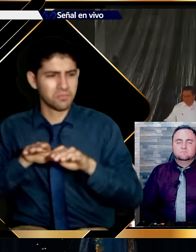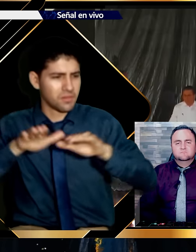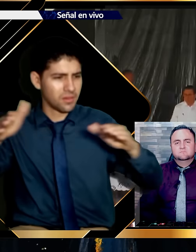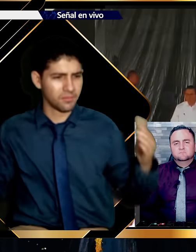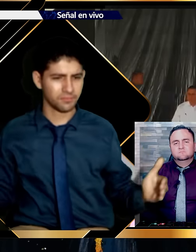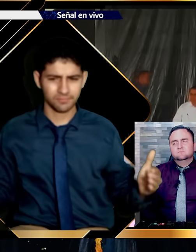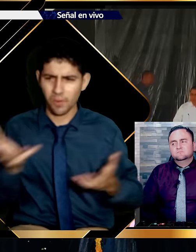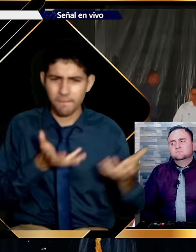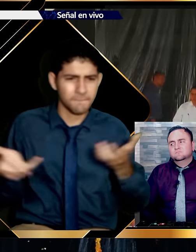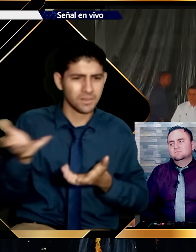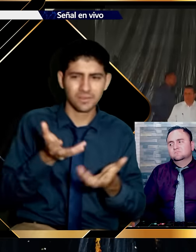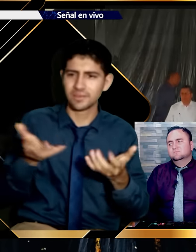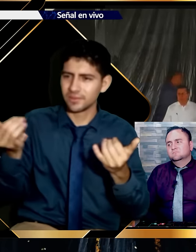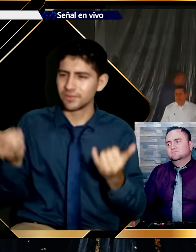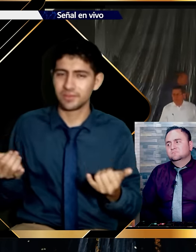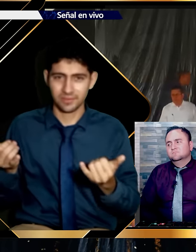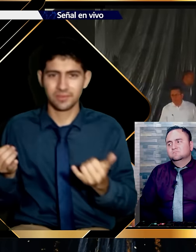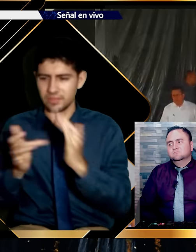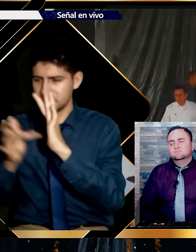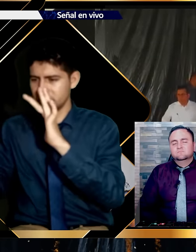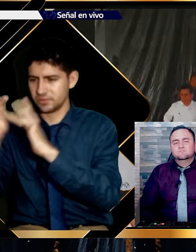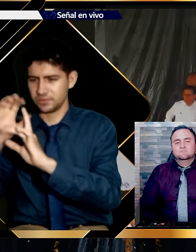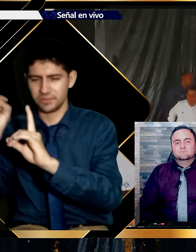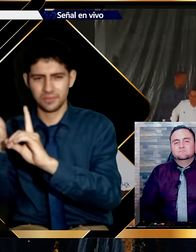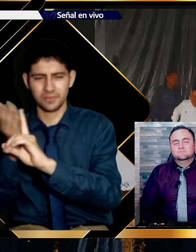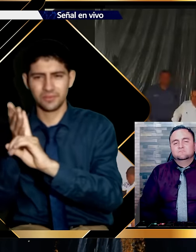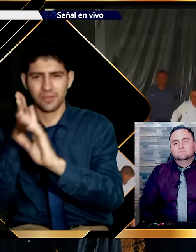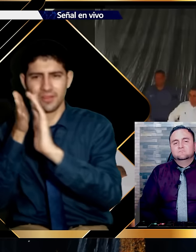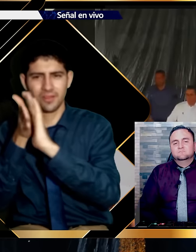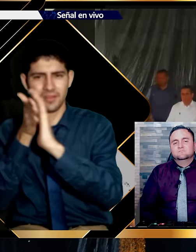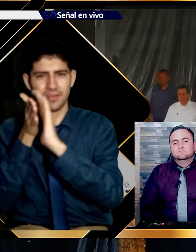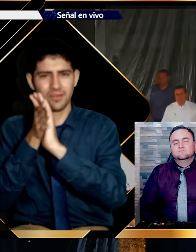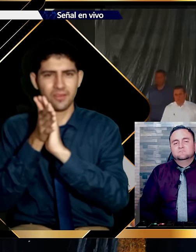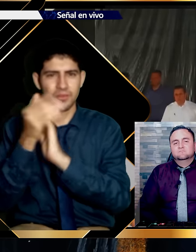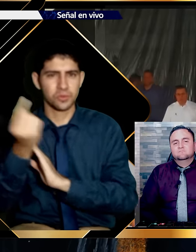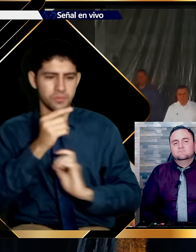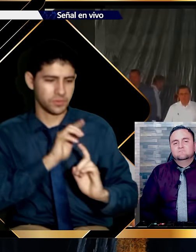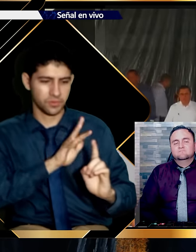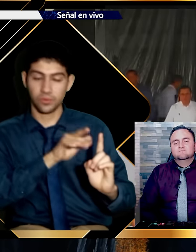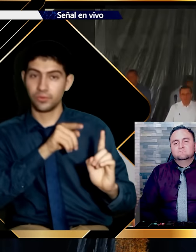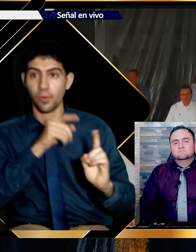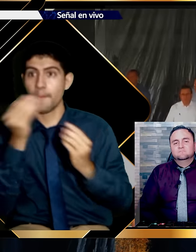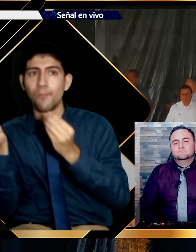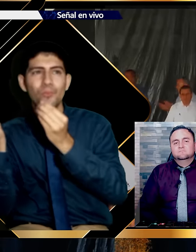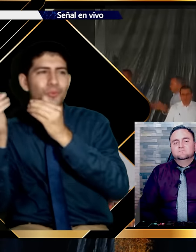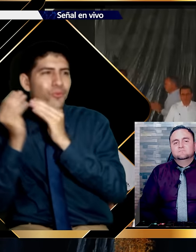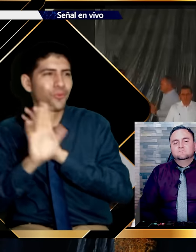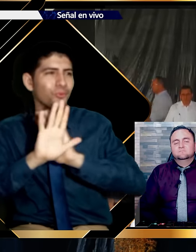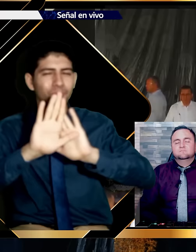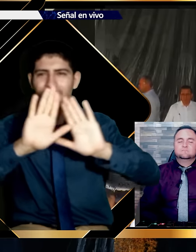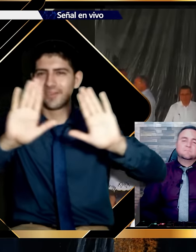Estamos hoy en la mesa. El maestro sigue contando. Ya no con doce.